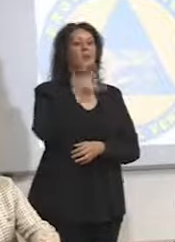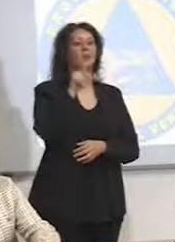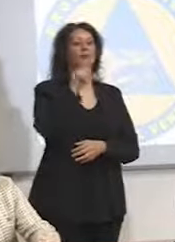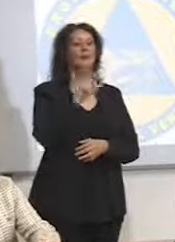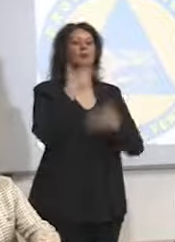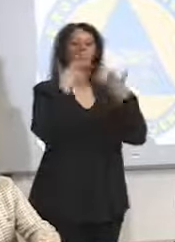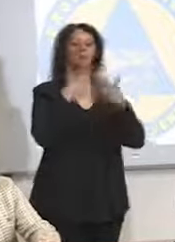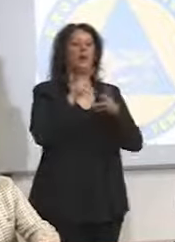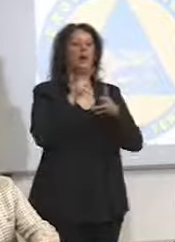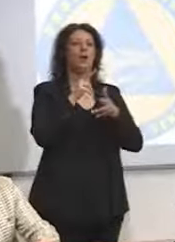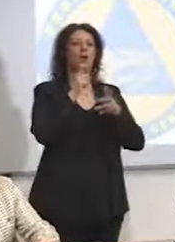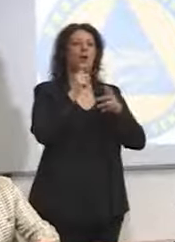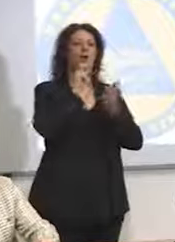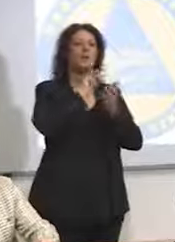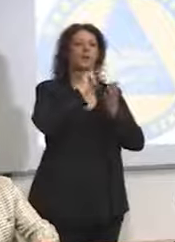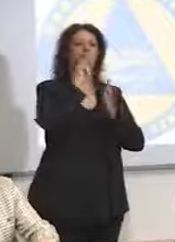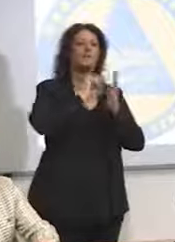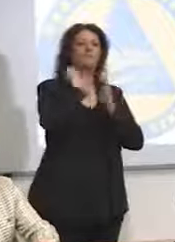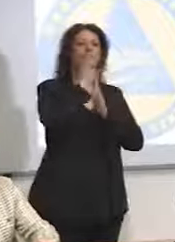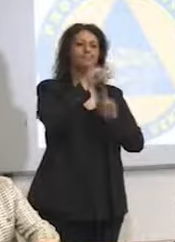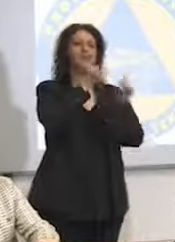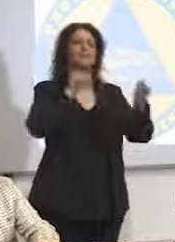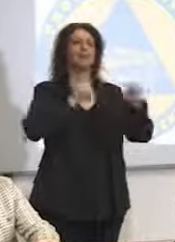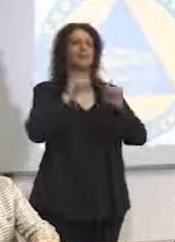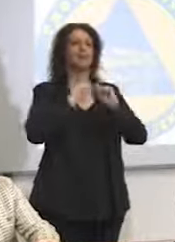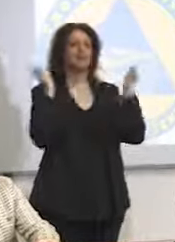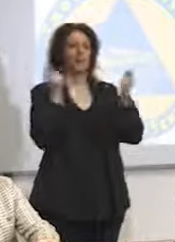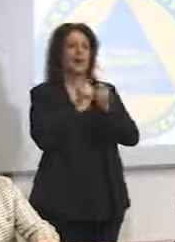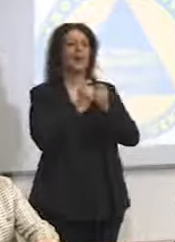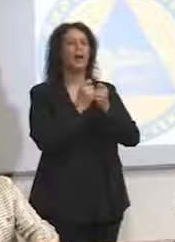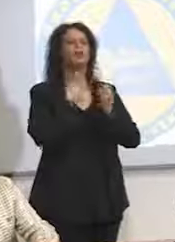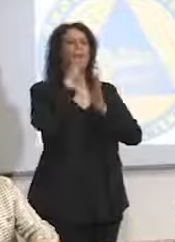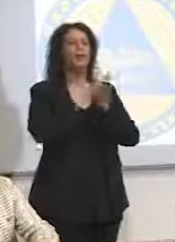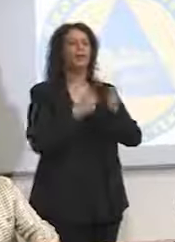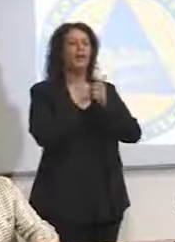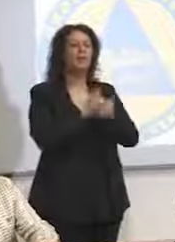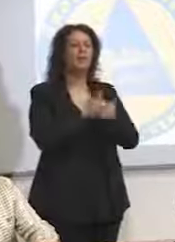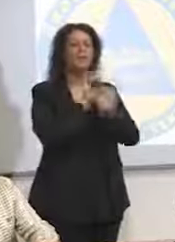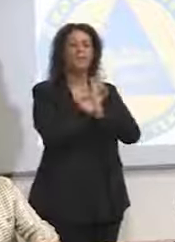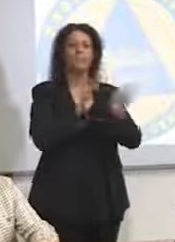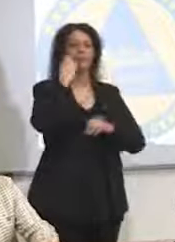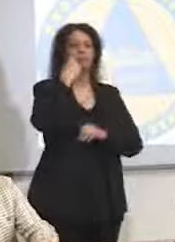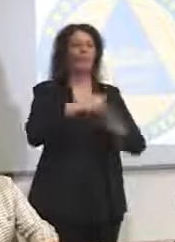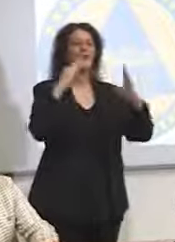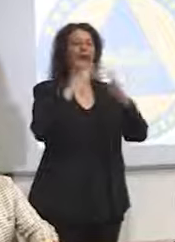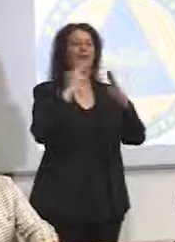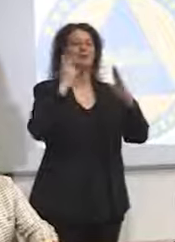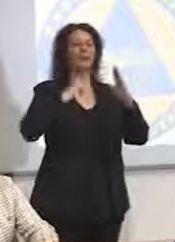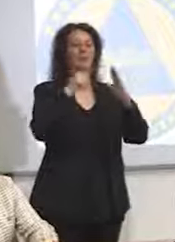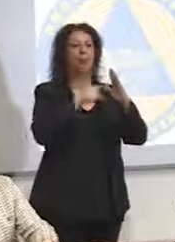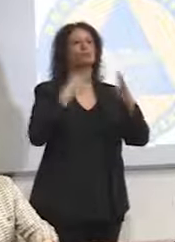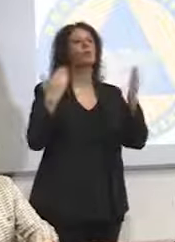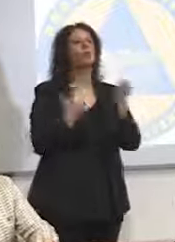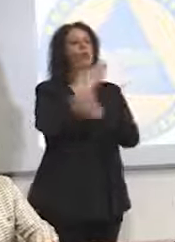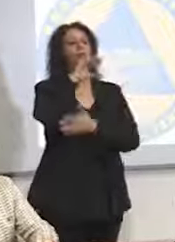ai direttori generali, sono le nuove prese in carico e gli accessi alle case di riposo, alle RSA. Quindi